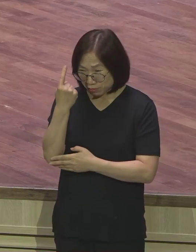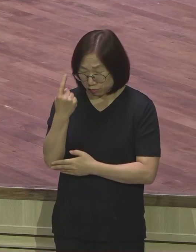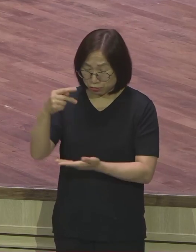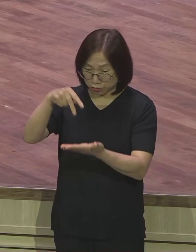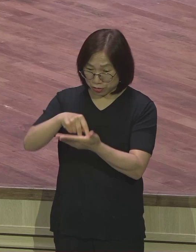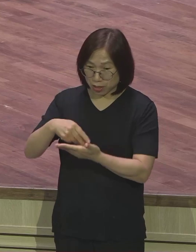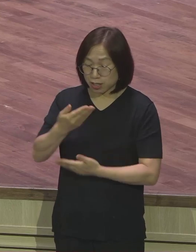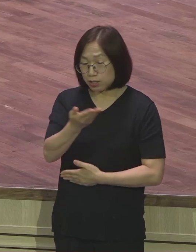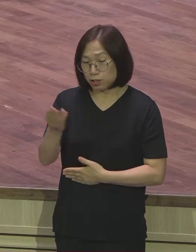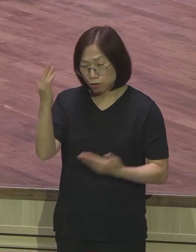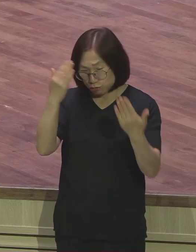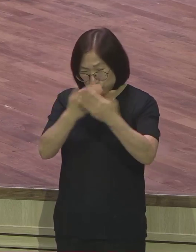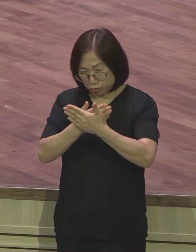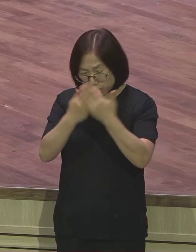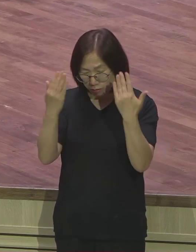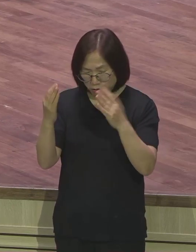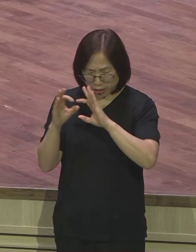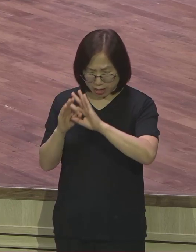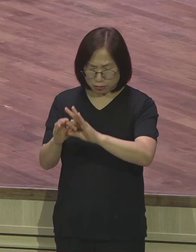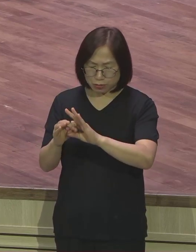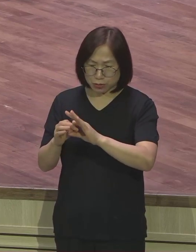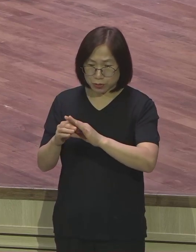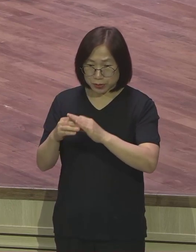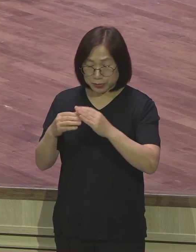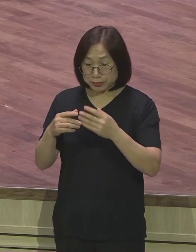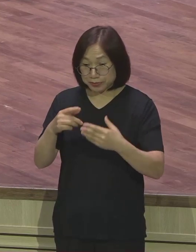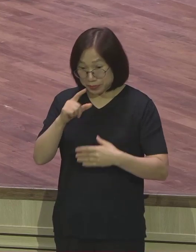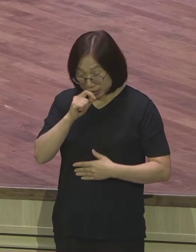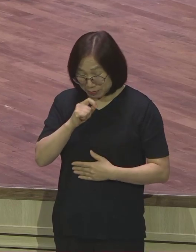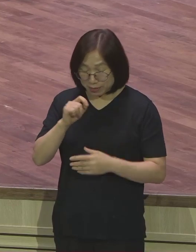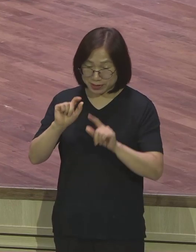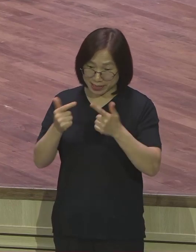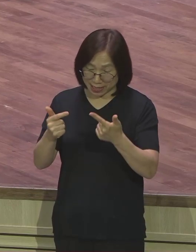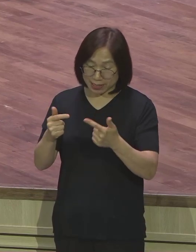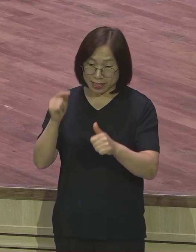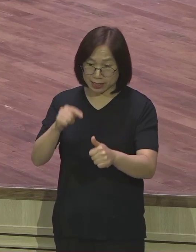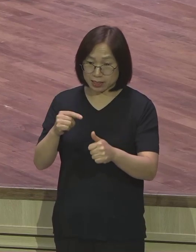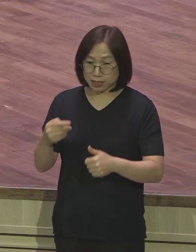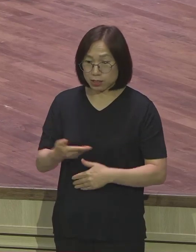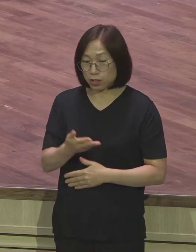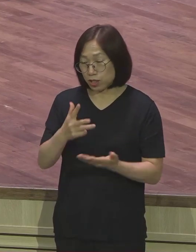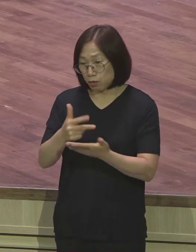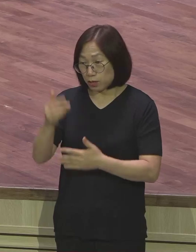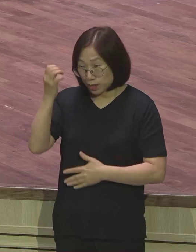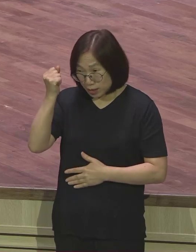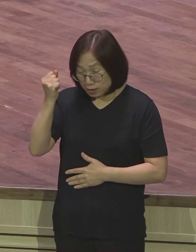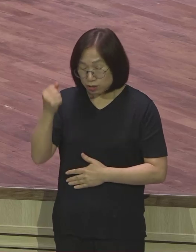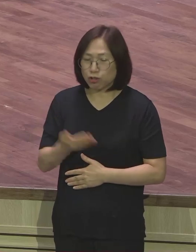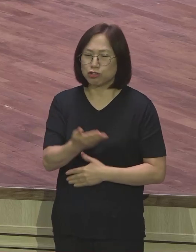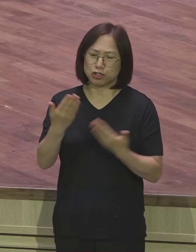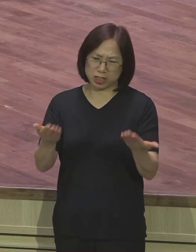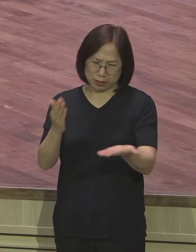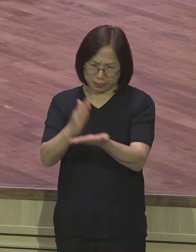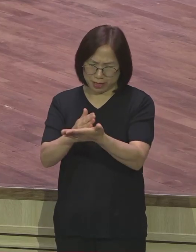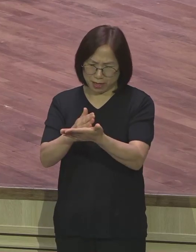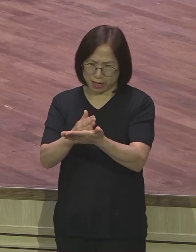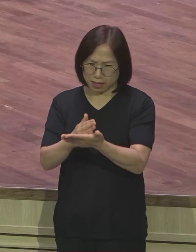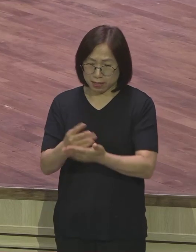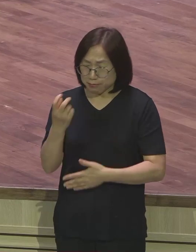계속 잠잠하지 않게 하였느니라 너희 여호와로 기억하시게 하는 자들아 너희는 쉬지 말며 파수꾼이 어디에 서